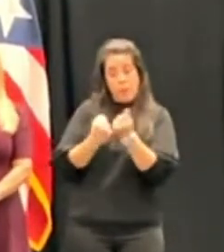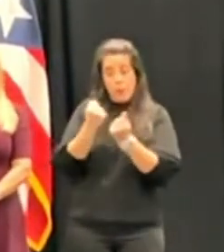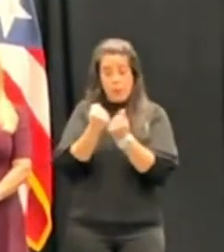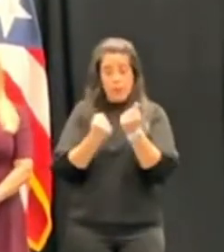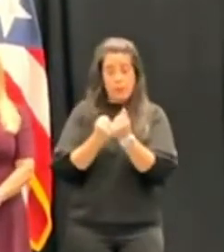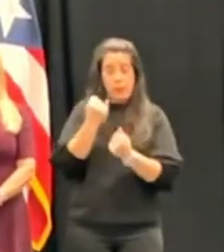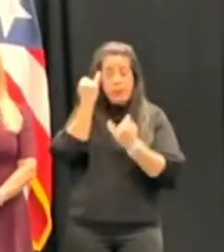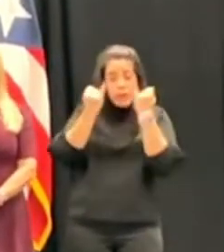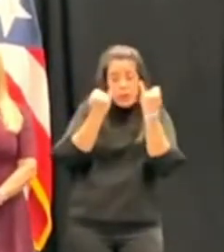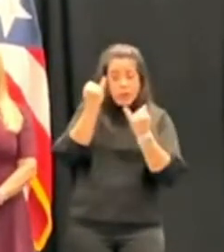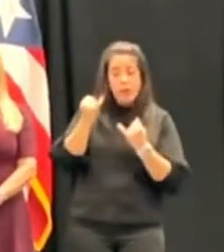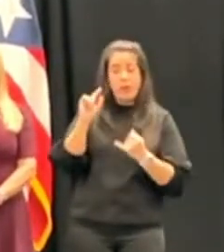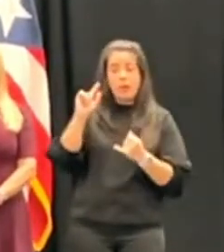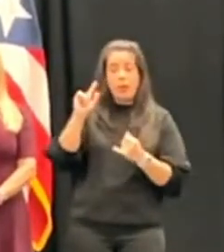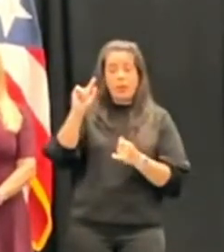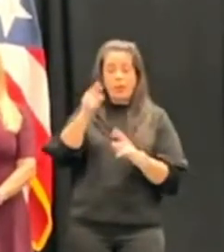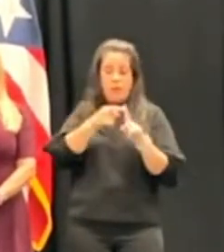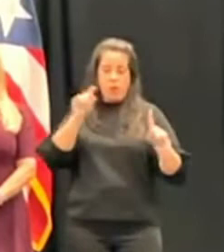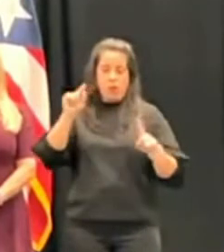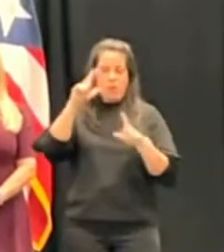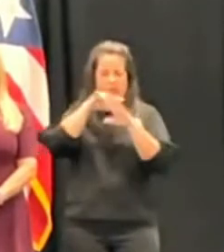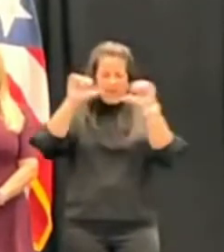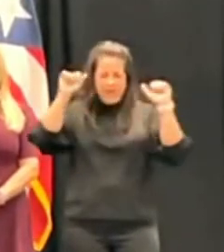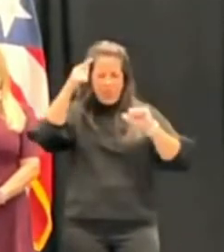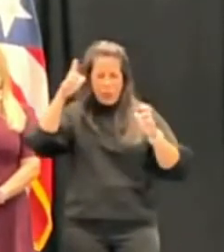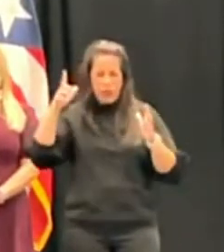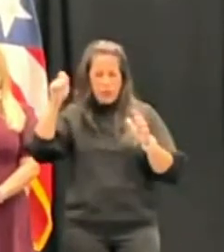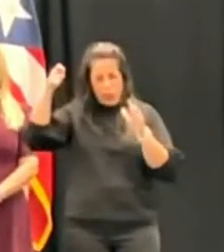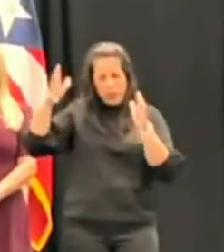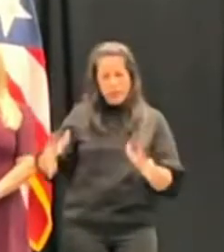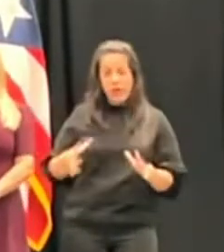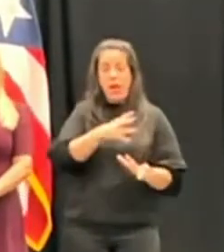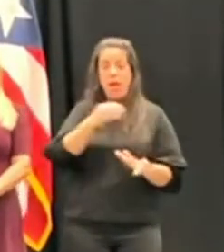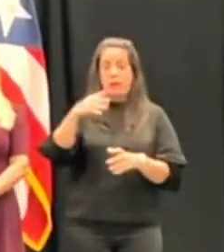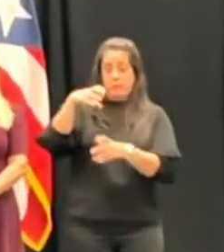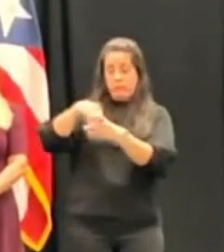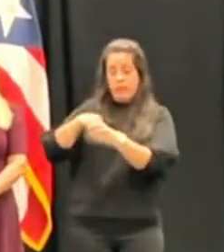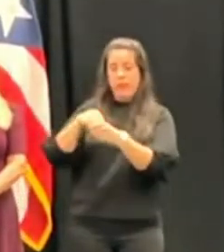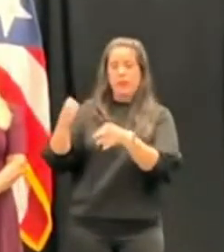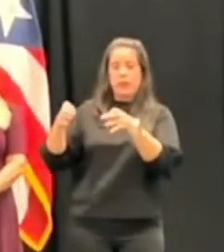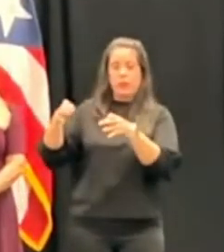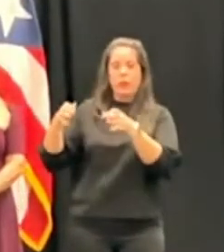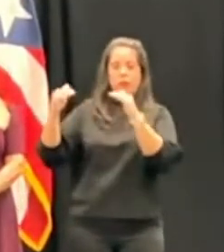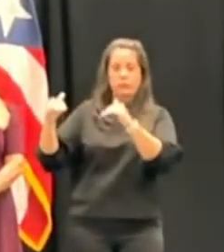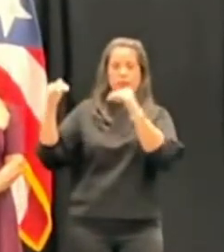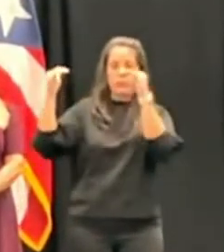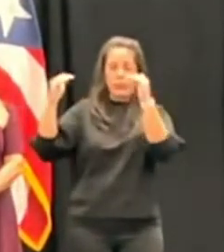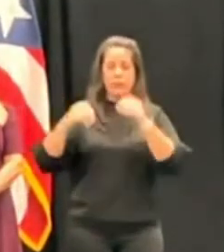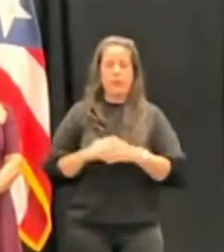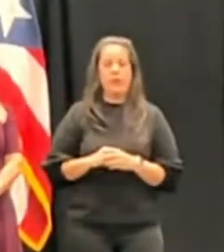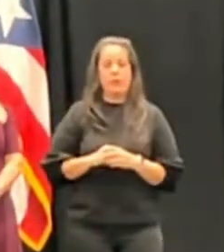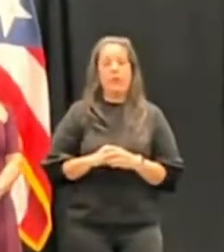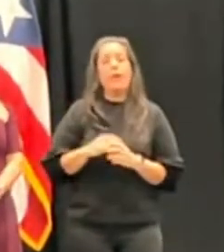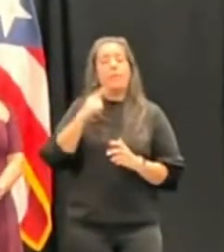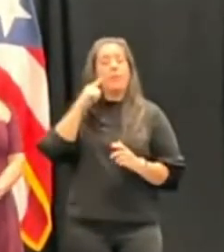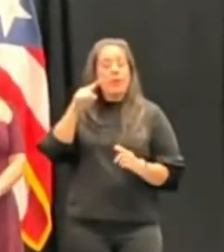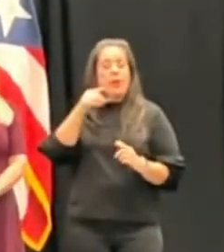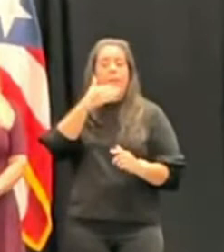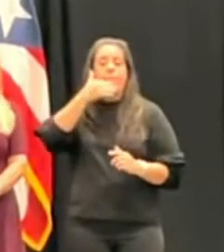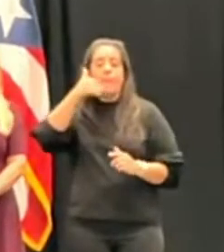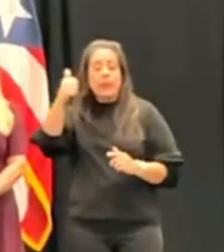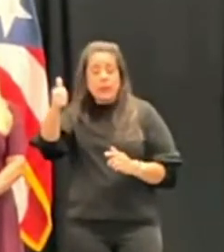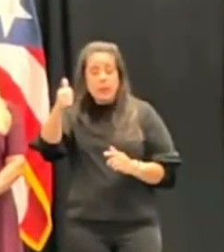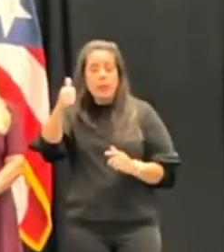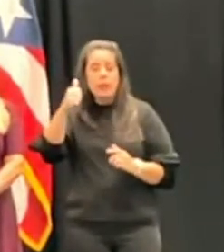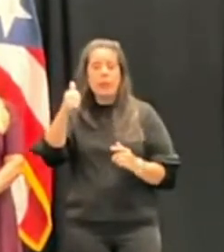iniciativas de la jueza presidenta y los jueces asociados del Tribunal Supremo que propendan a un mejor y más completo